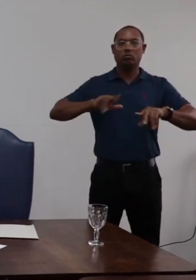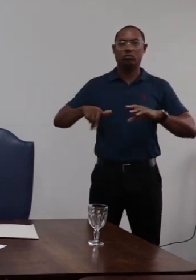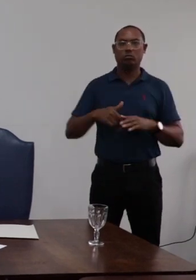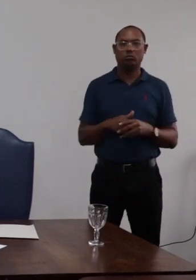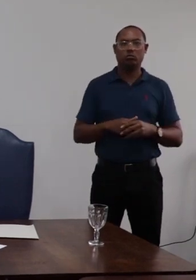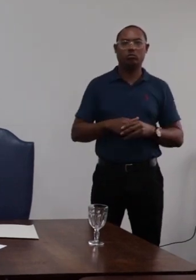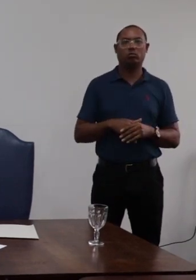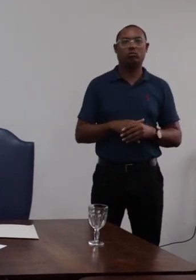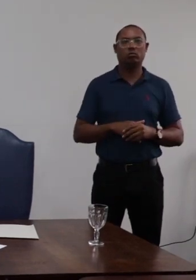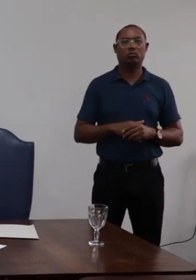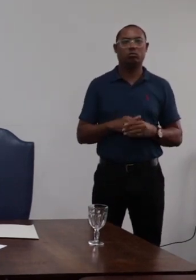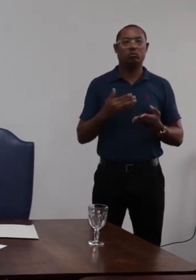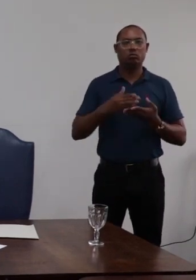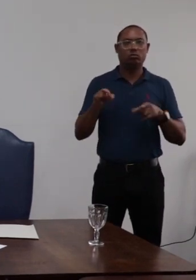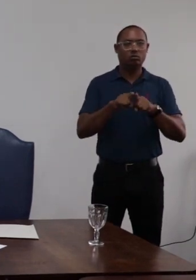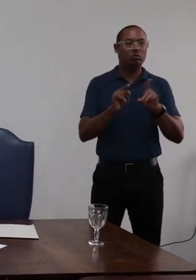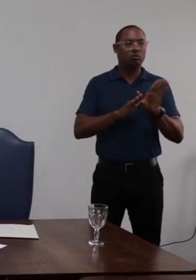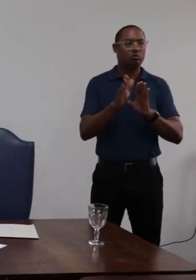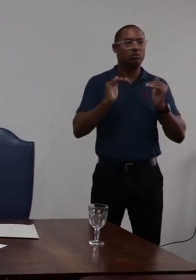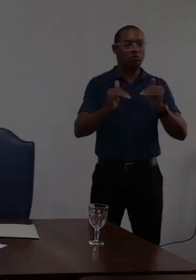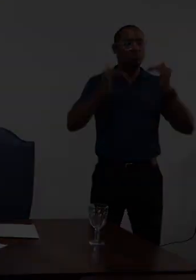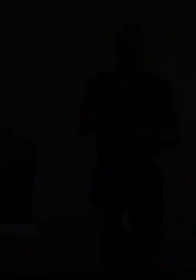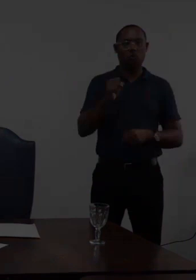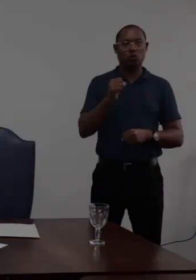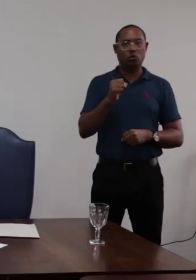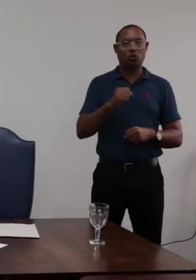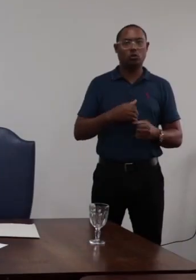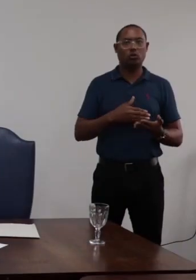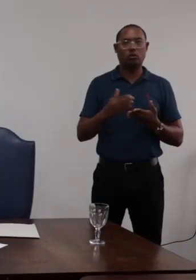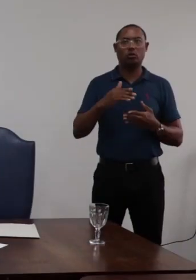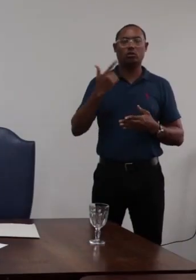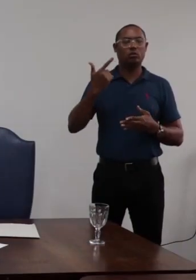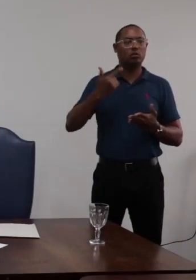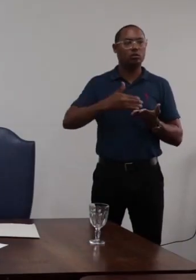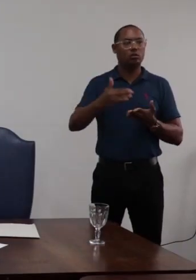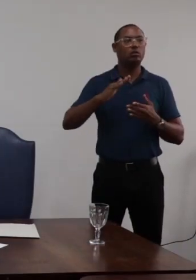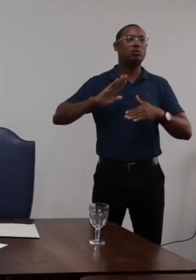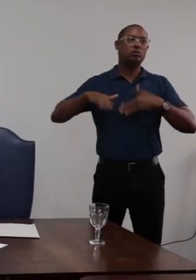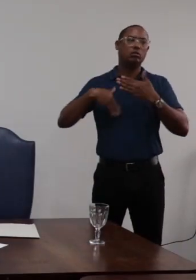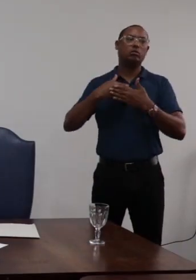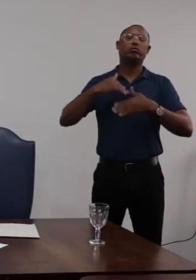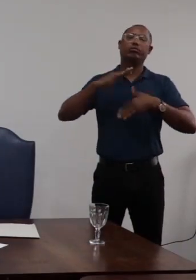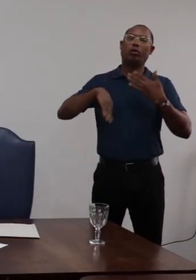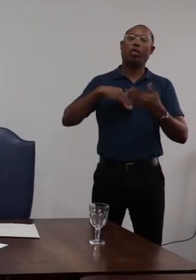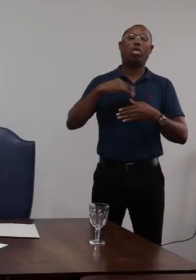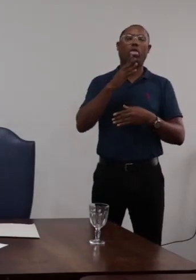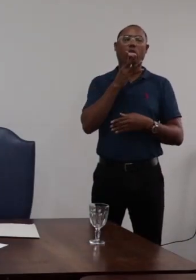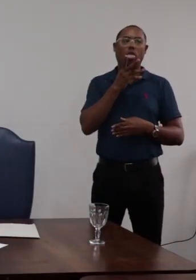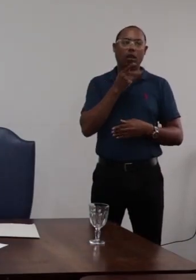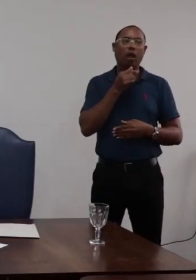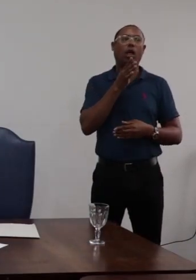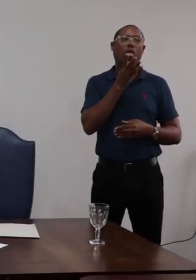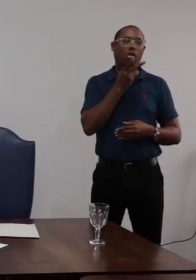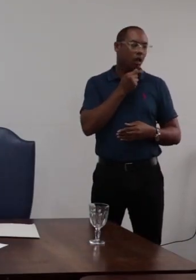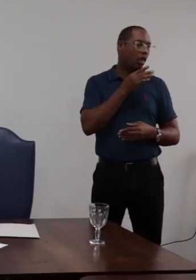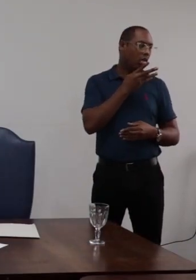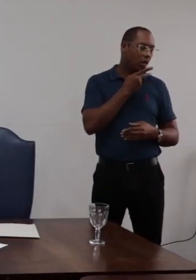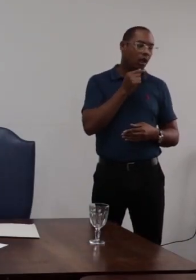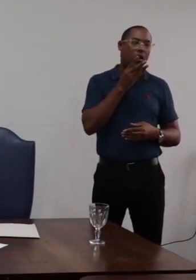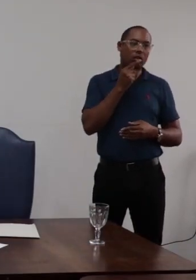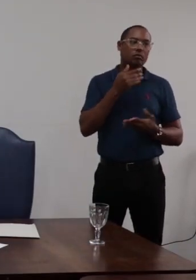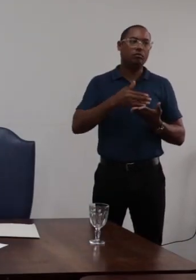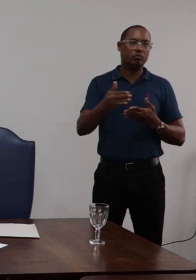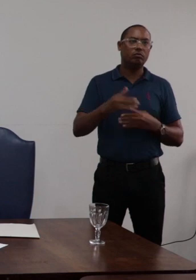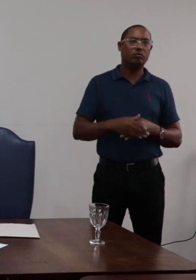e aprovado nesse mesmo conselho superior até quando protelaremos para a reação entre retrativação e comprimento do texto da